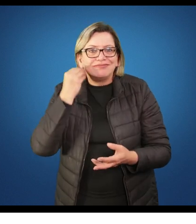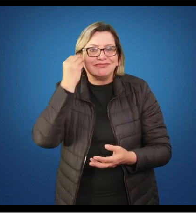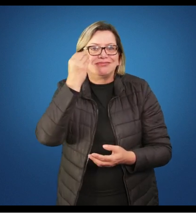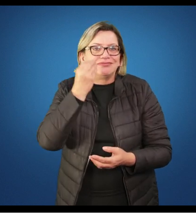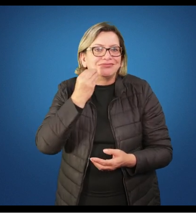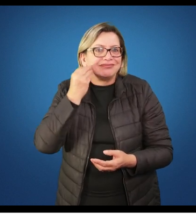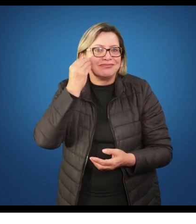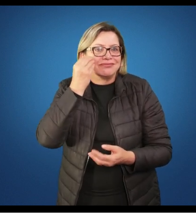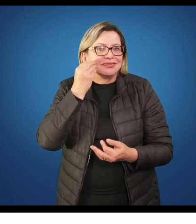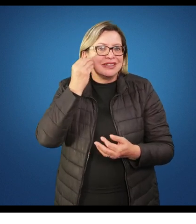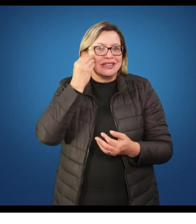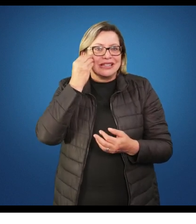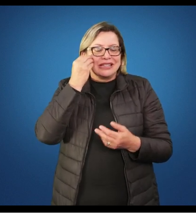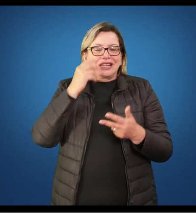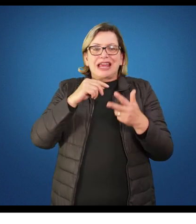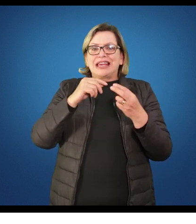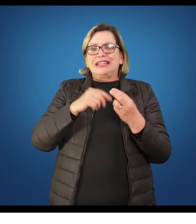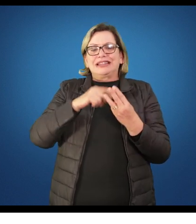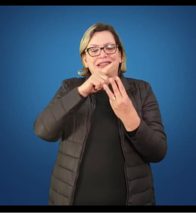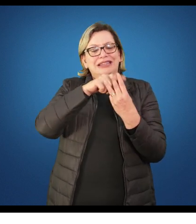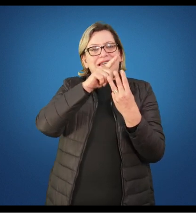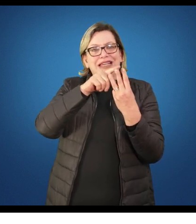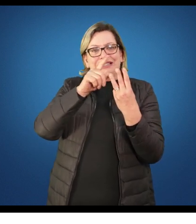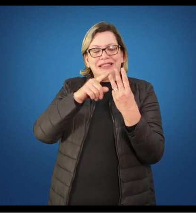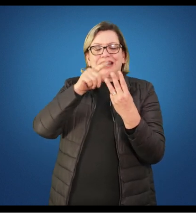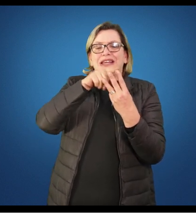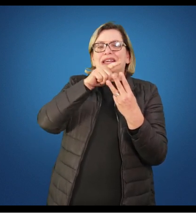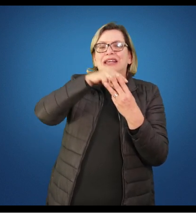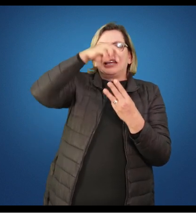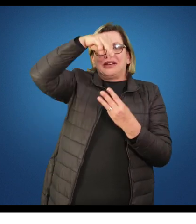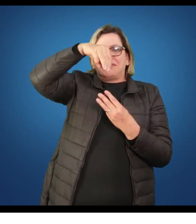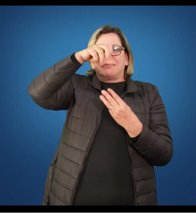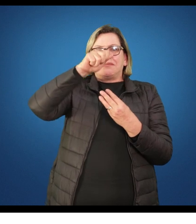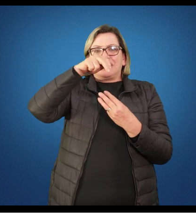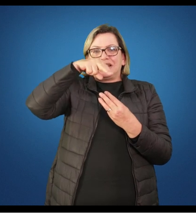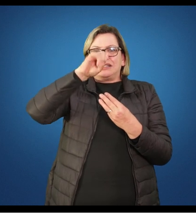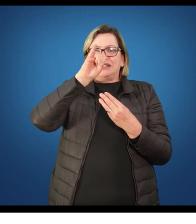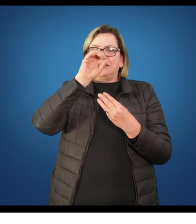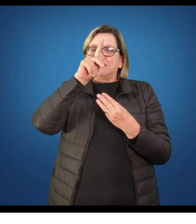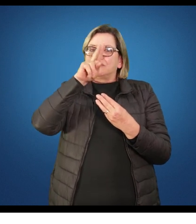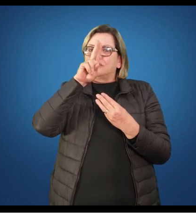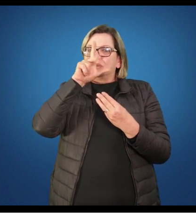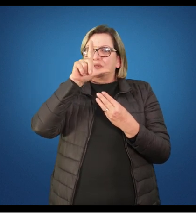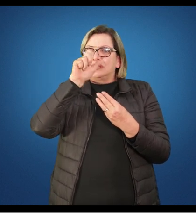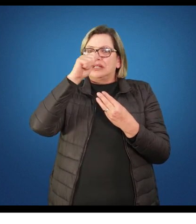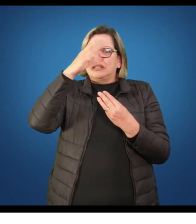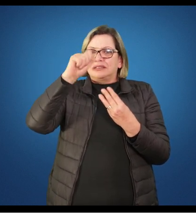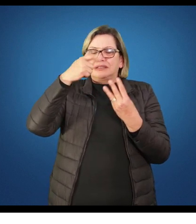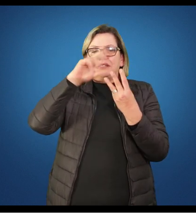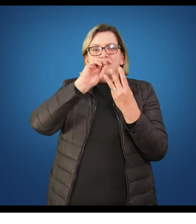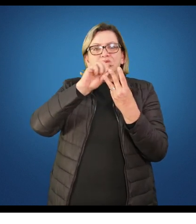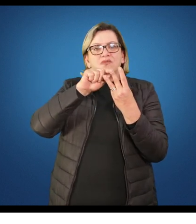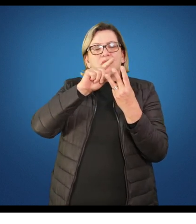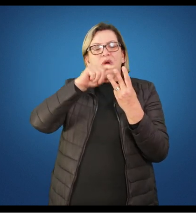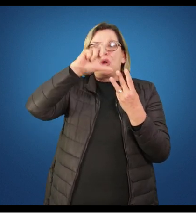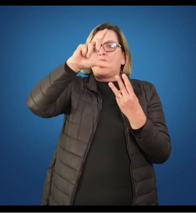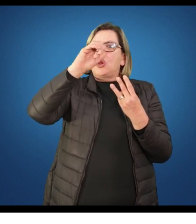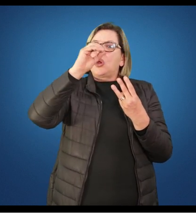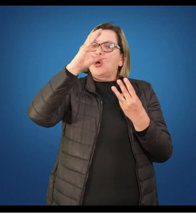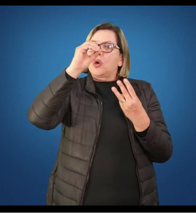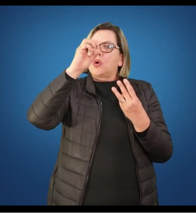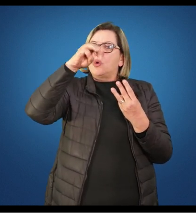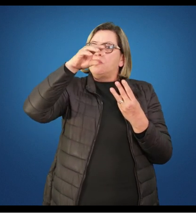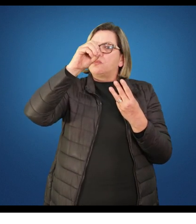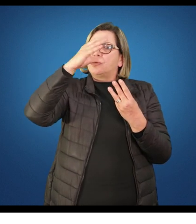que a gente chama em três grandes categorias, de manipulação, de locomoção e de estabilização. O que isso